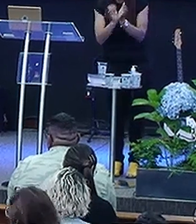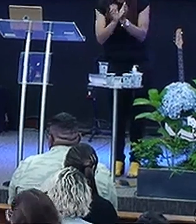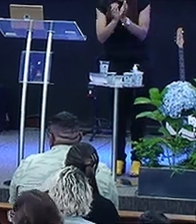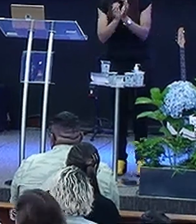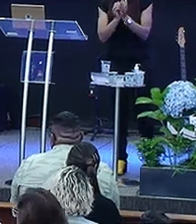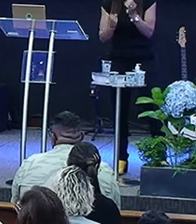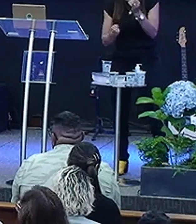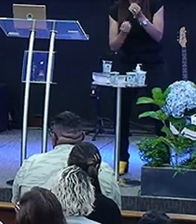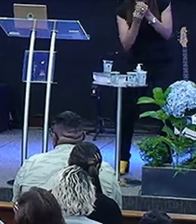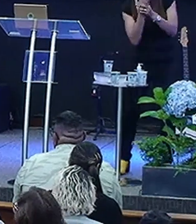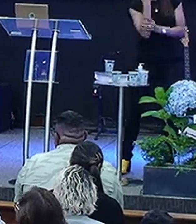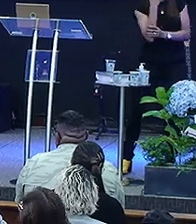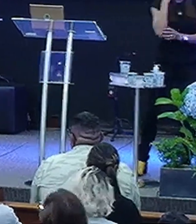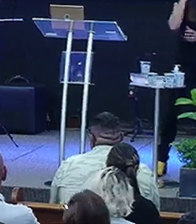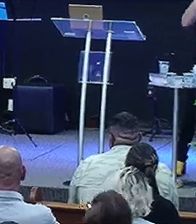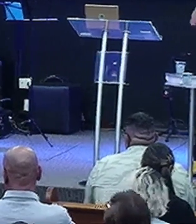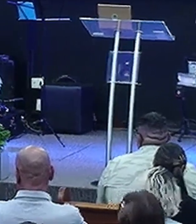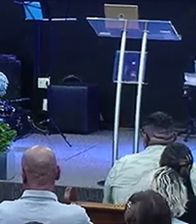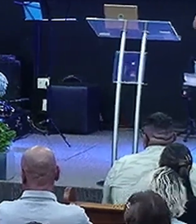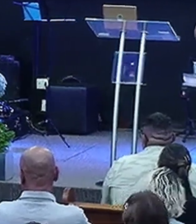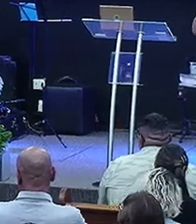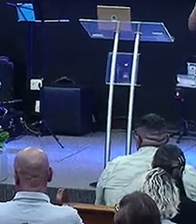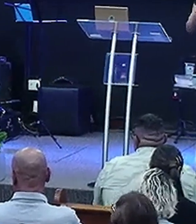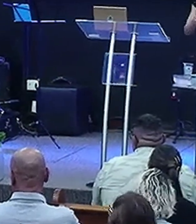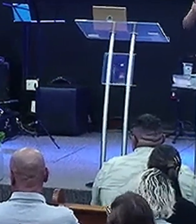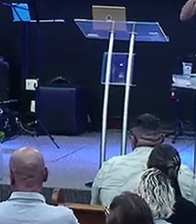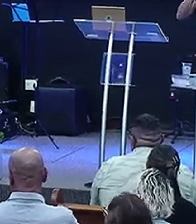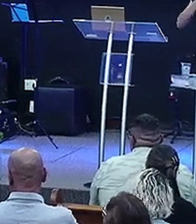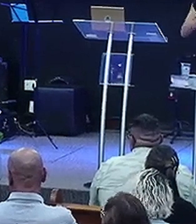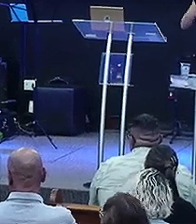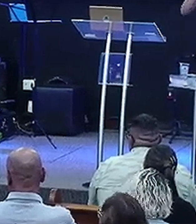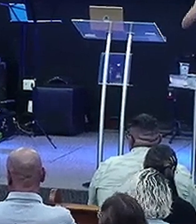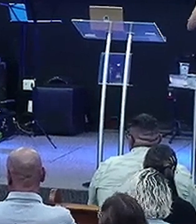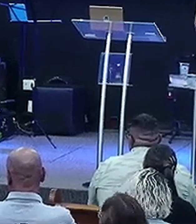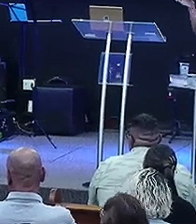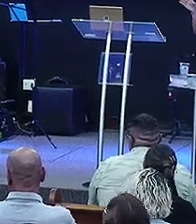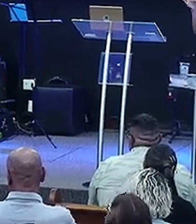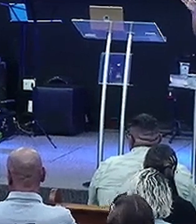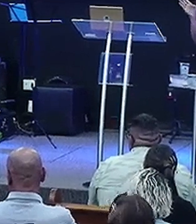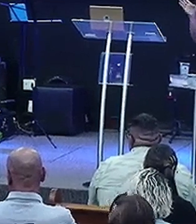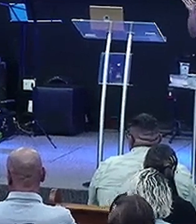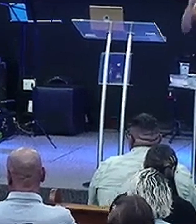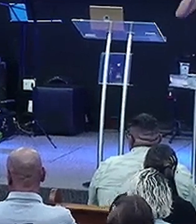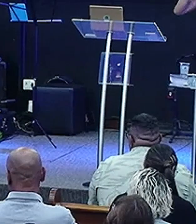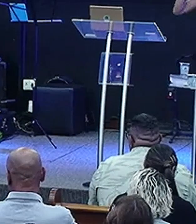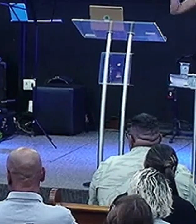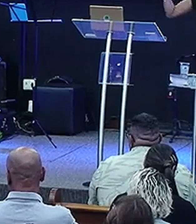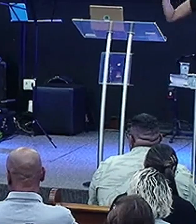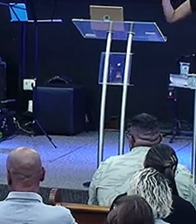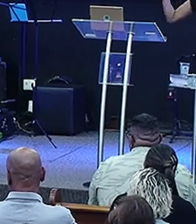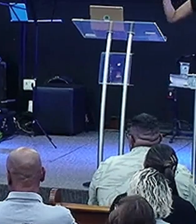você vai Criar um som Para a frente Um som Para trás Um som Para a direita Um som Para a esquerda E um som Para parar